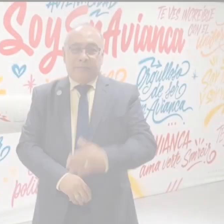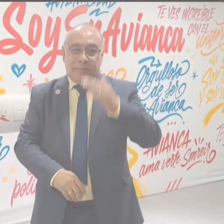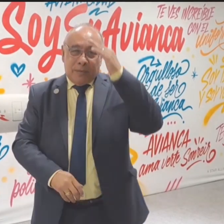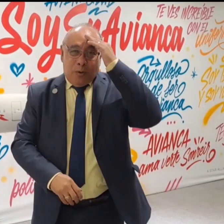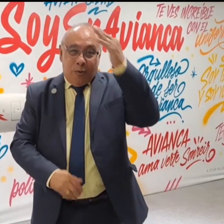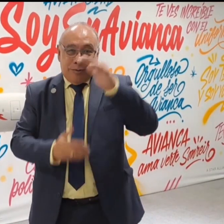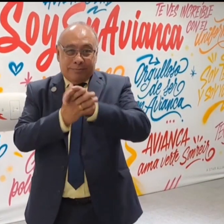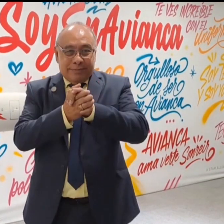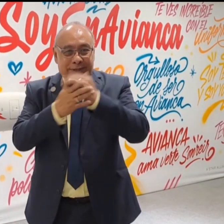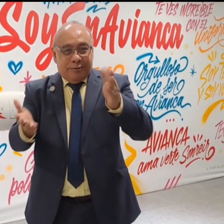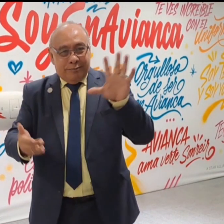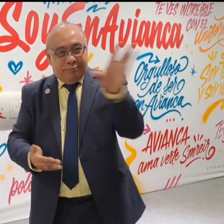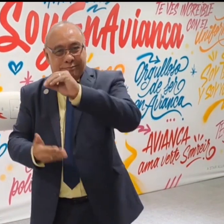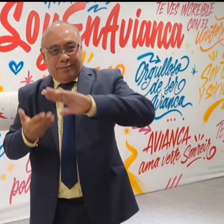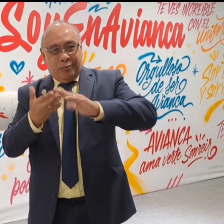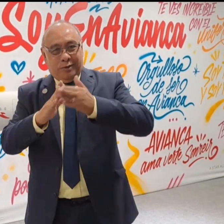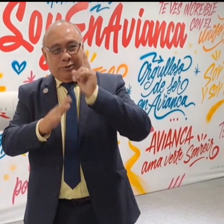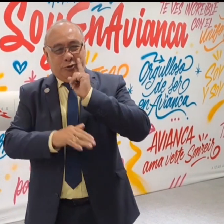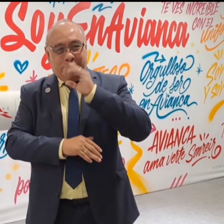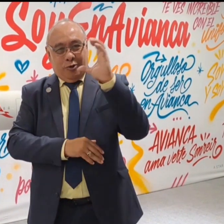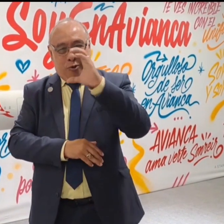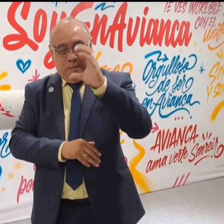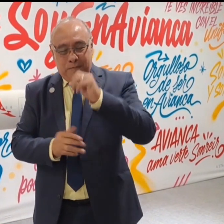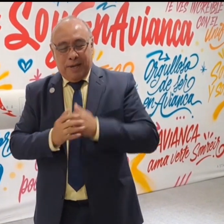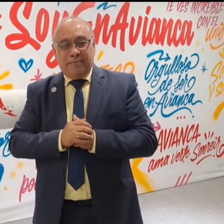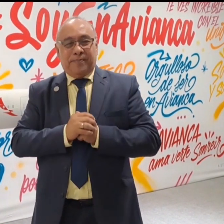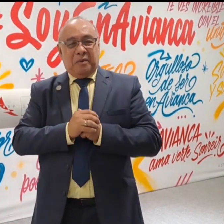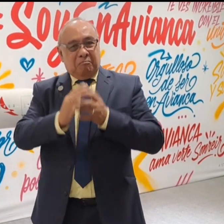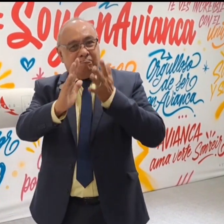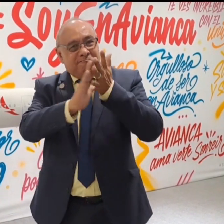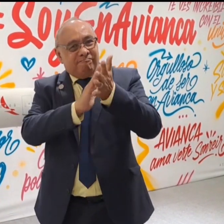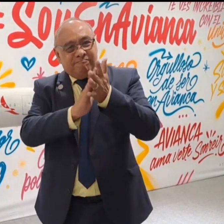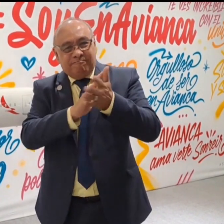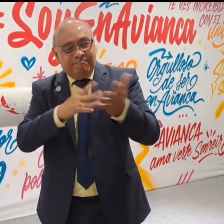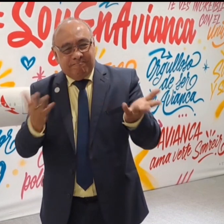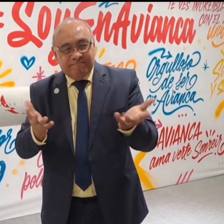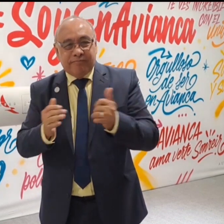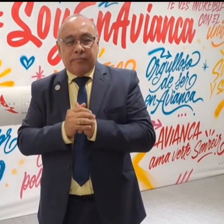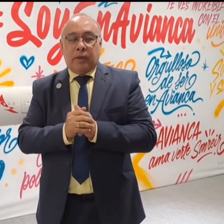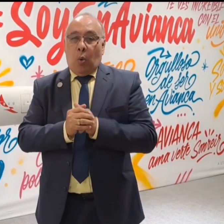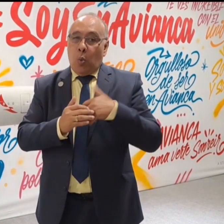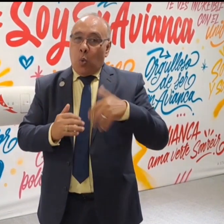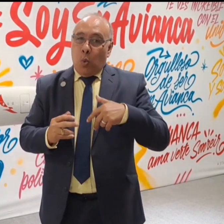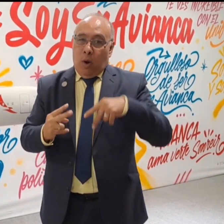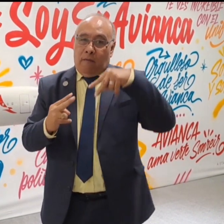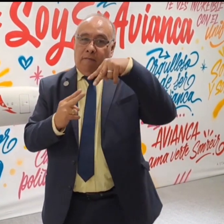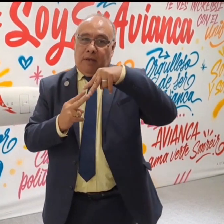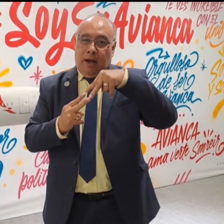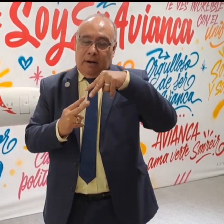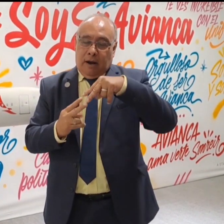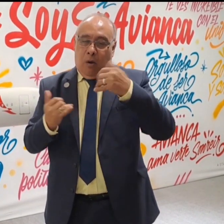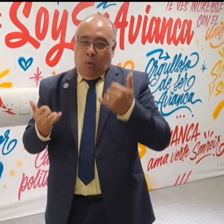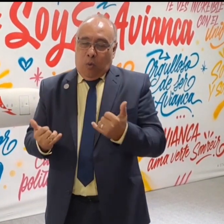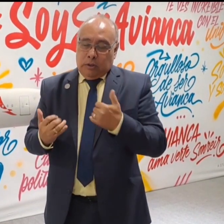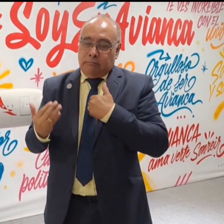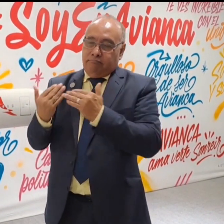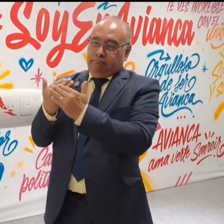Hola, un saludo para toda la comunidad sorda de Colombia. Les informo que Avianca el día de hoy nos invitó a una